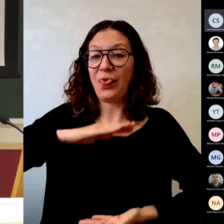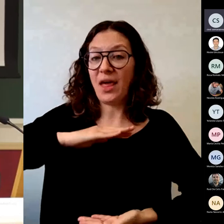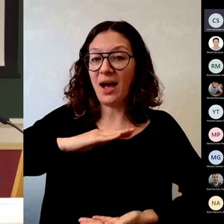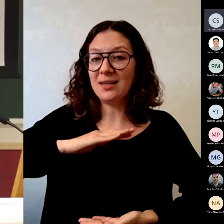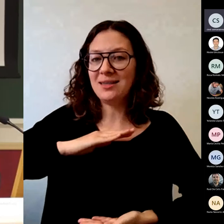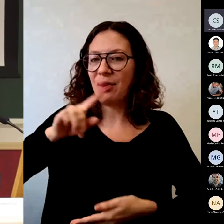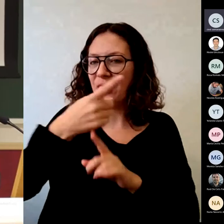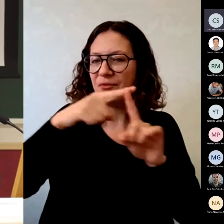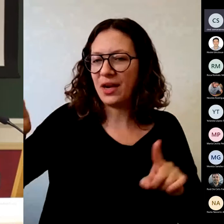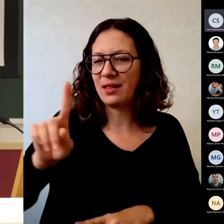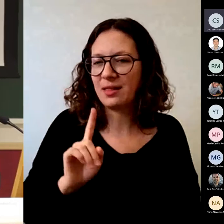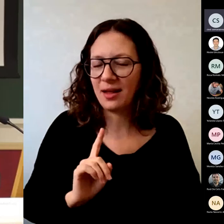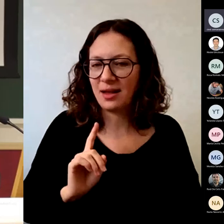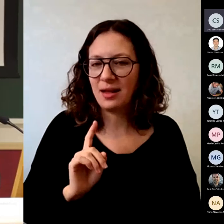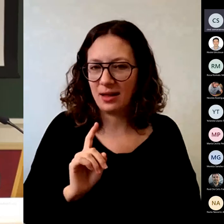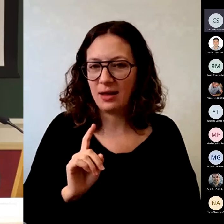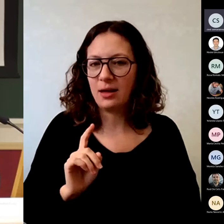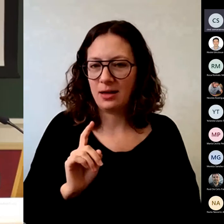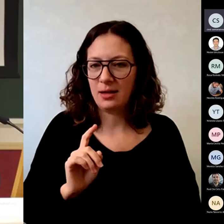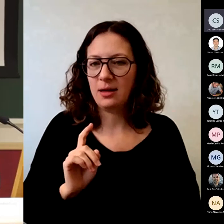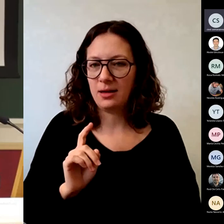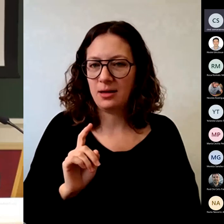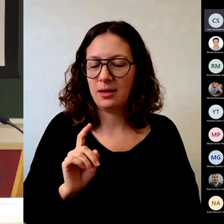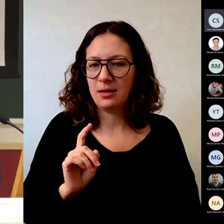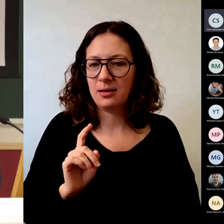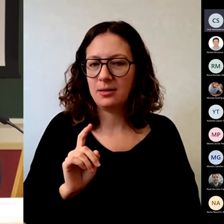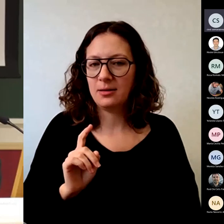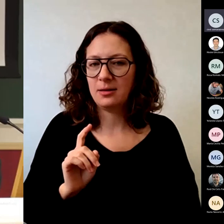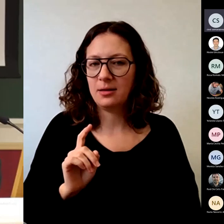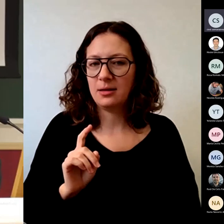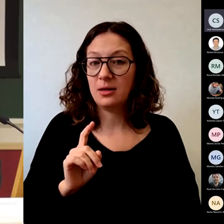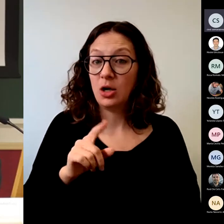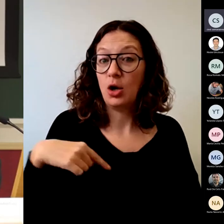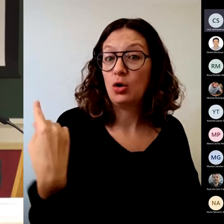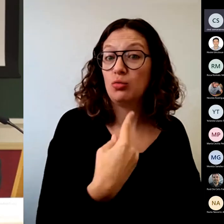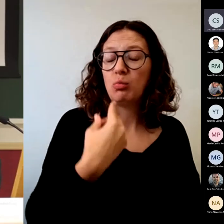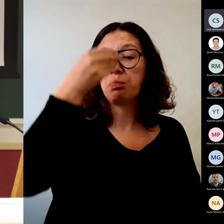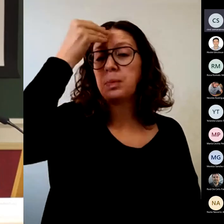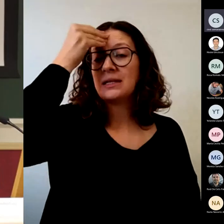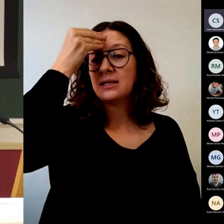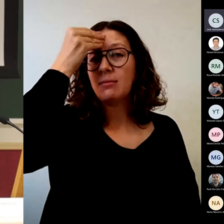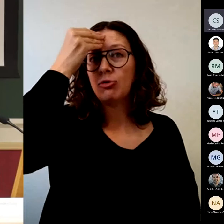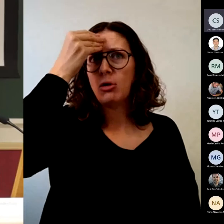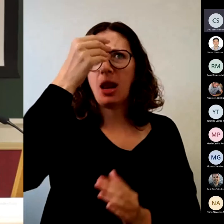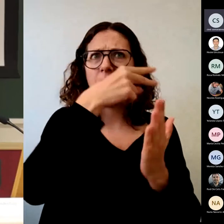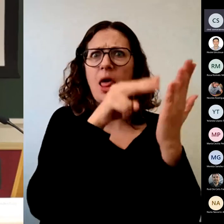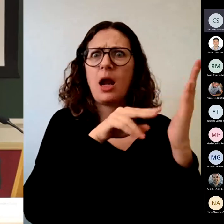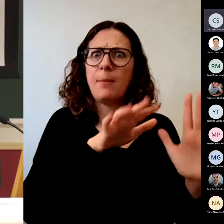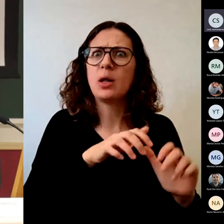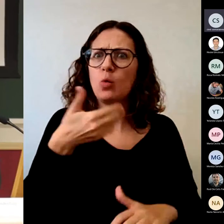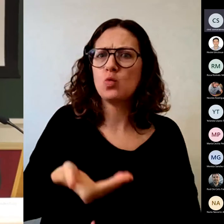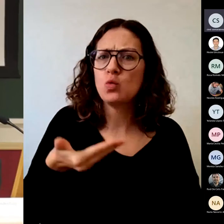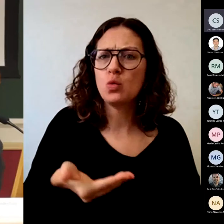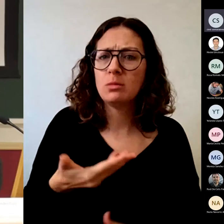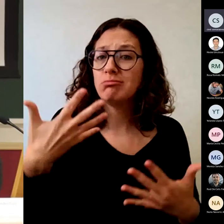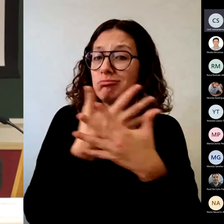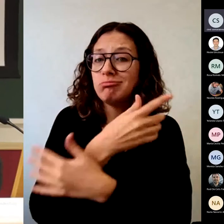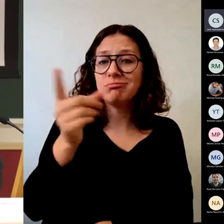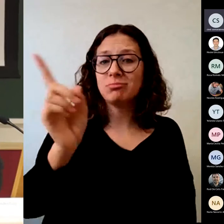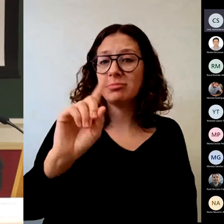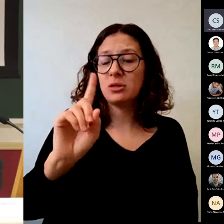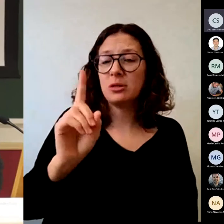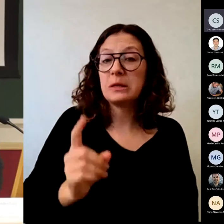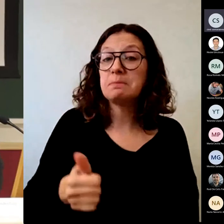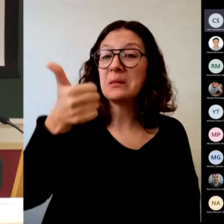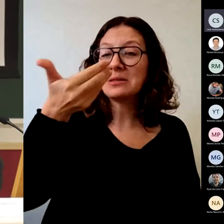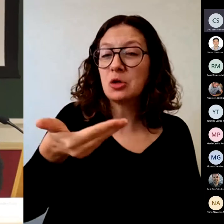todos creemos que es importante aprender a leer y no lo es. Es mucho más importante querer leer.